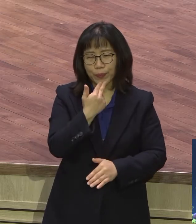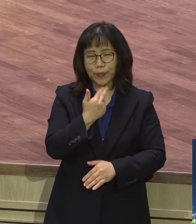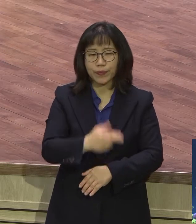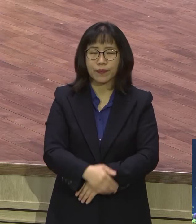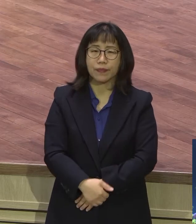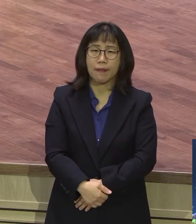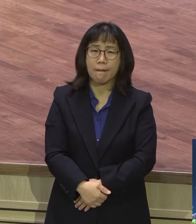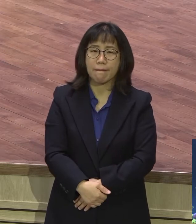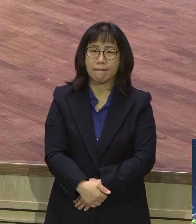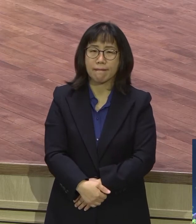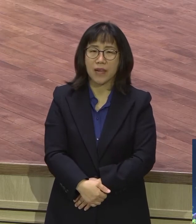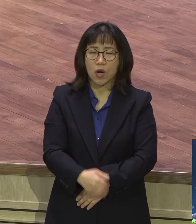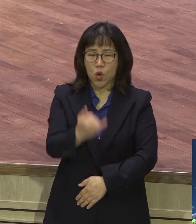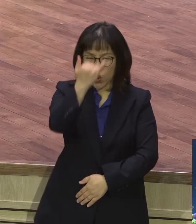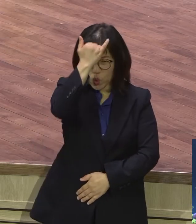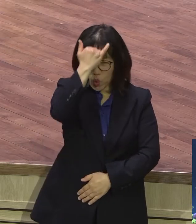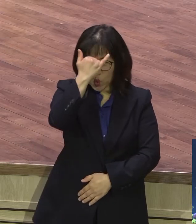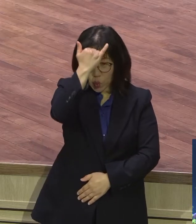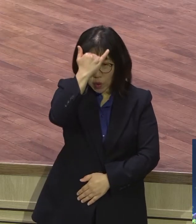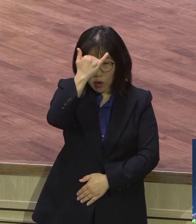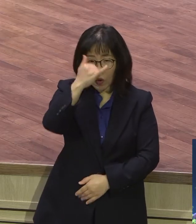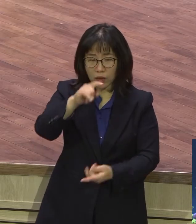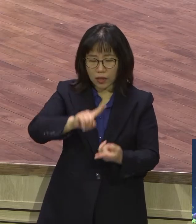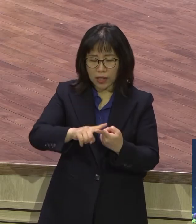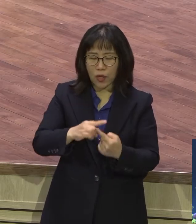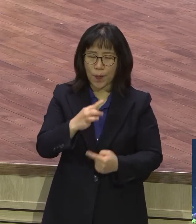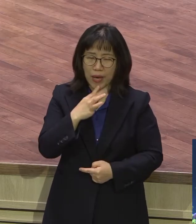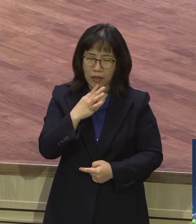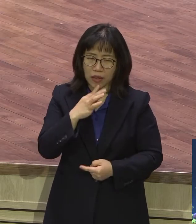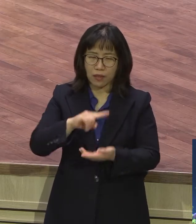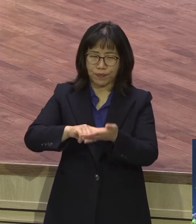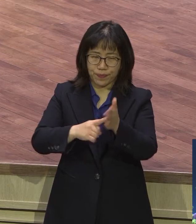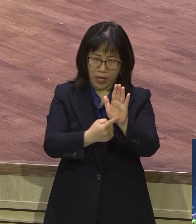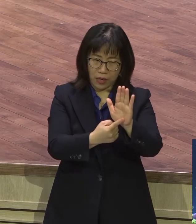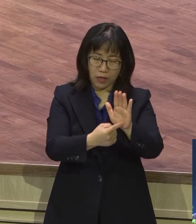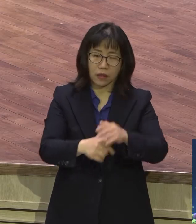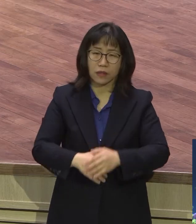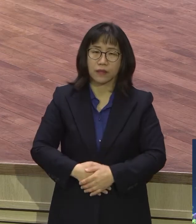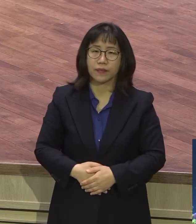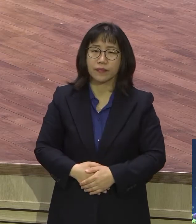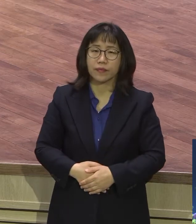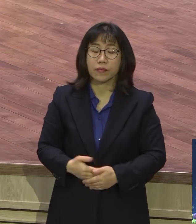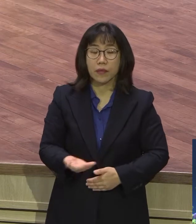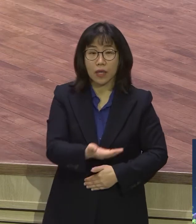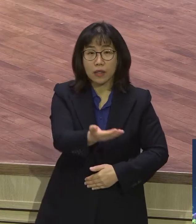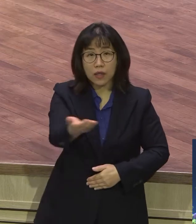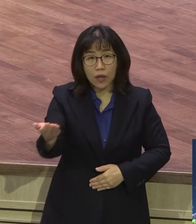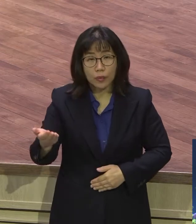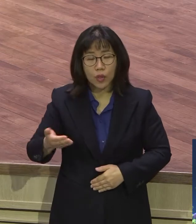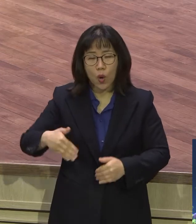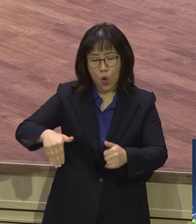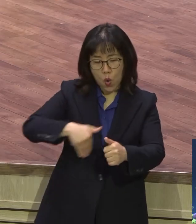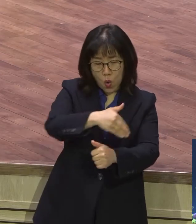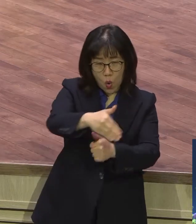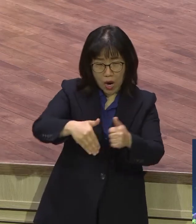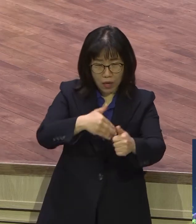도덕윤리로 끝나 그러니까 여러분이 지금 환경에 영향받으면 안 된단 말이에요.